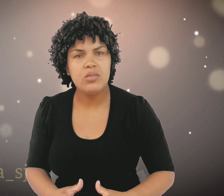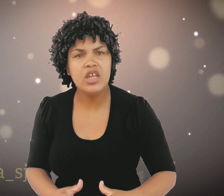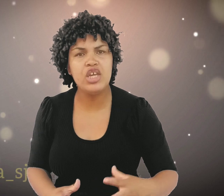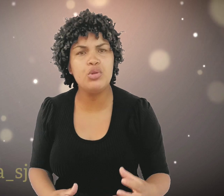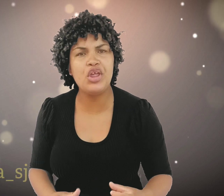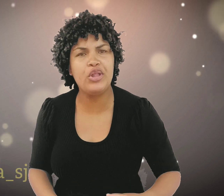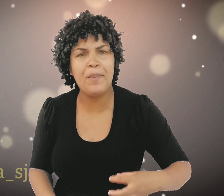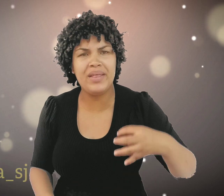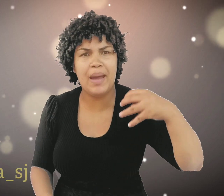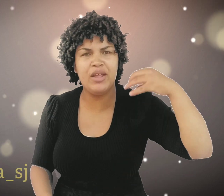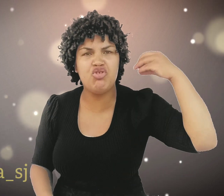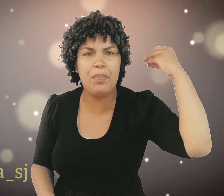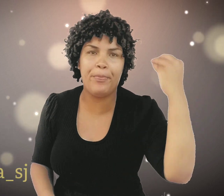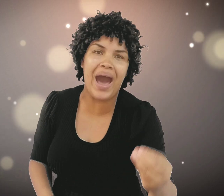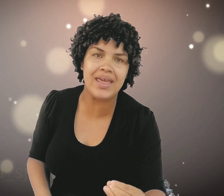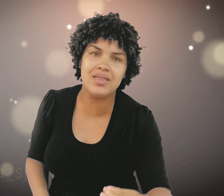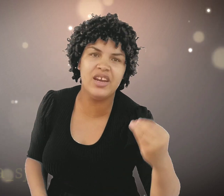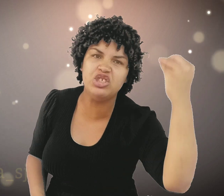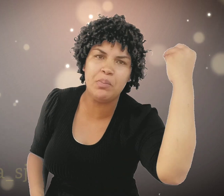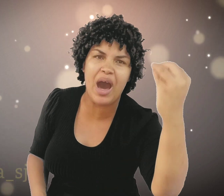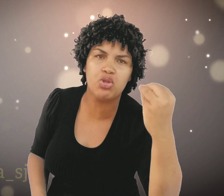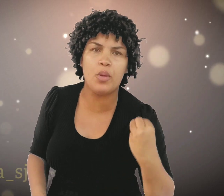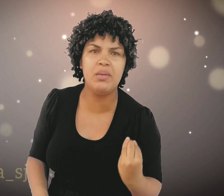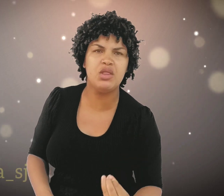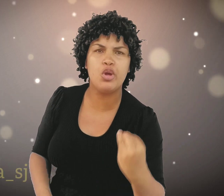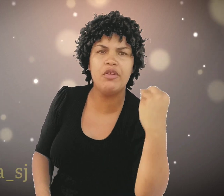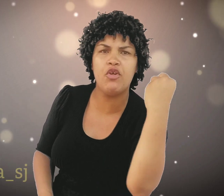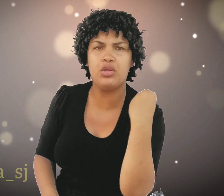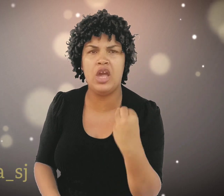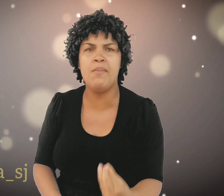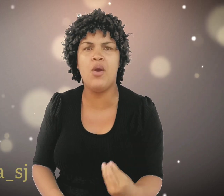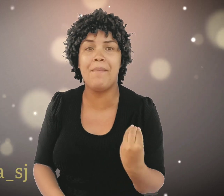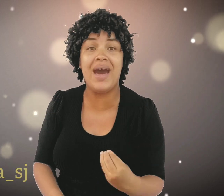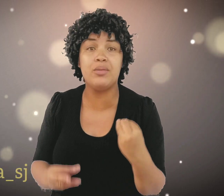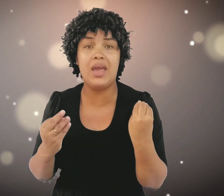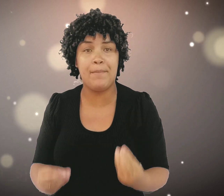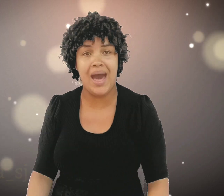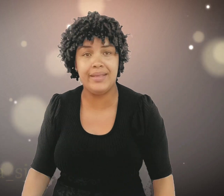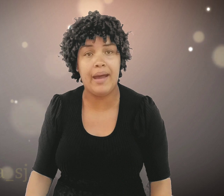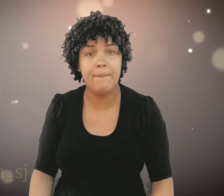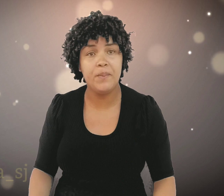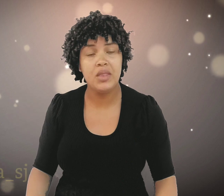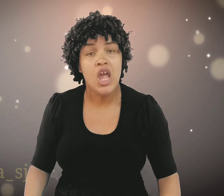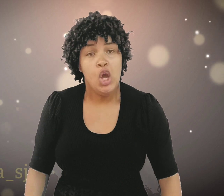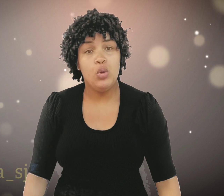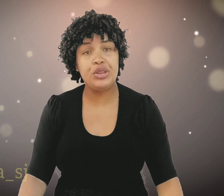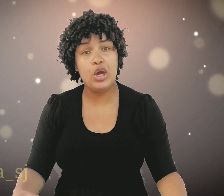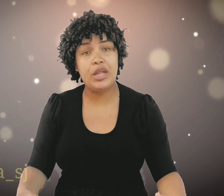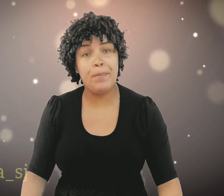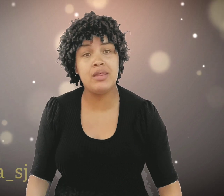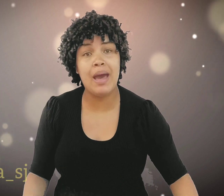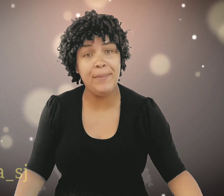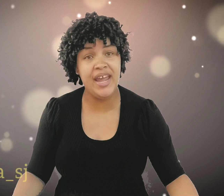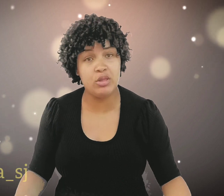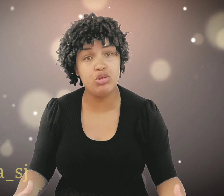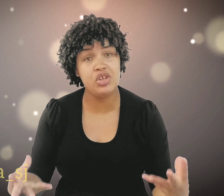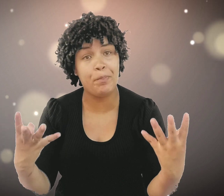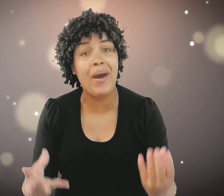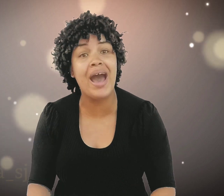Que o Senhor tem pensamentos. paz. E não de mal. Sobre mim. Sobre você. Meu amado. O Senhor tem pensamentos. De paz.